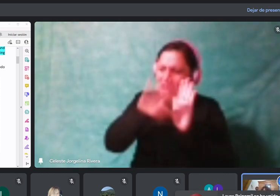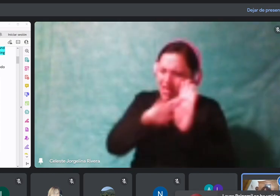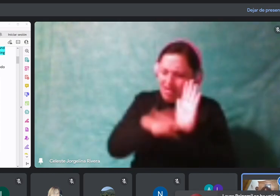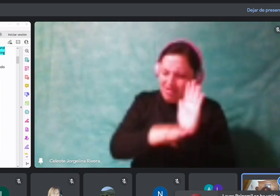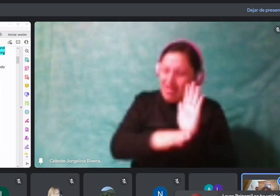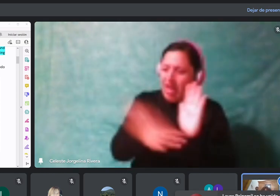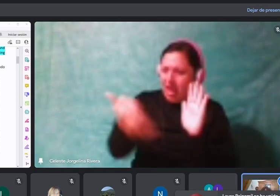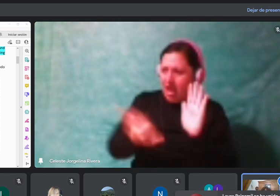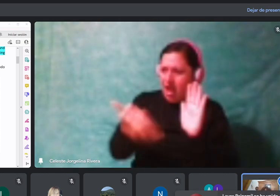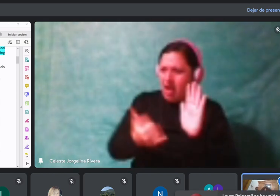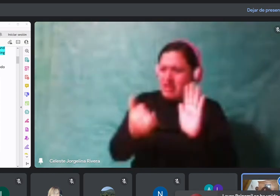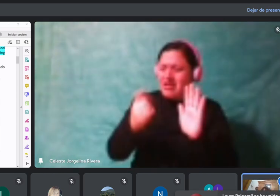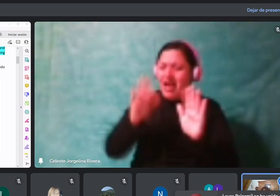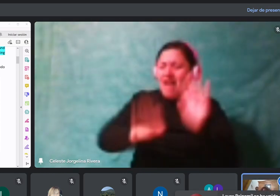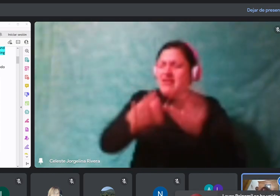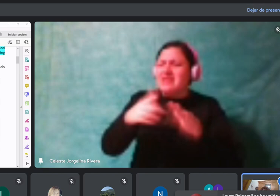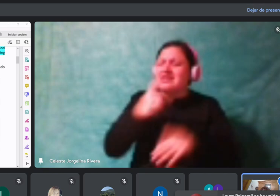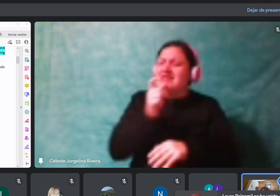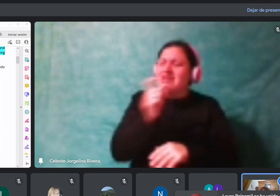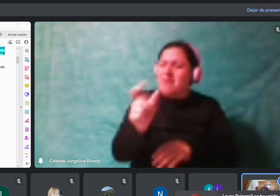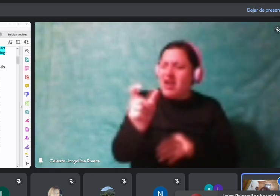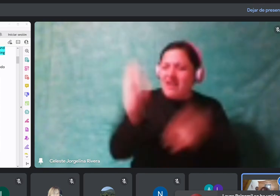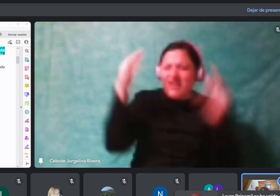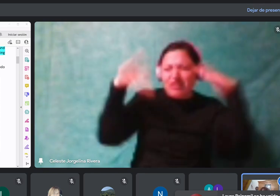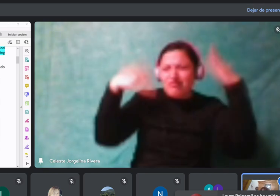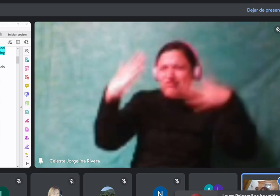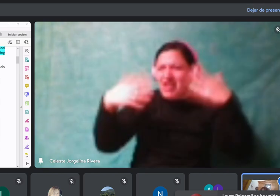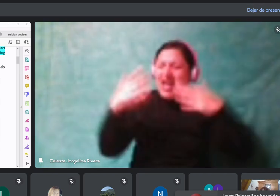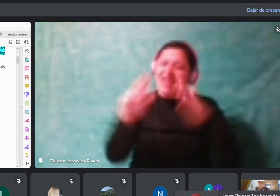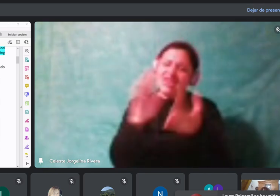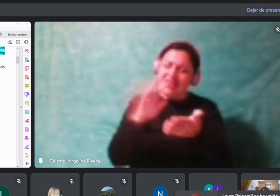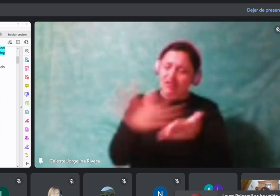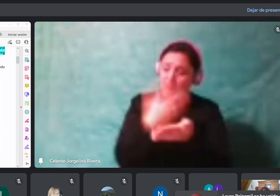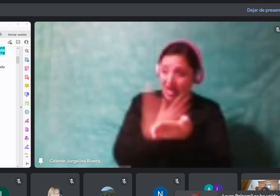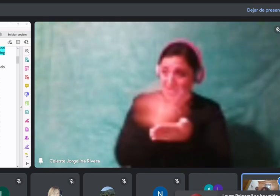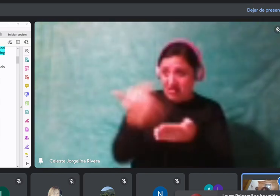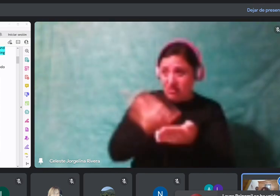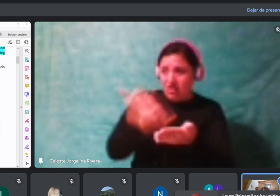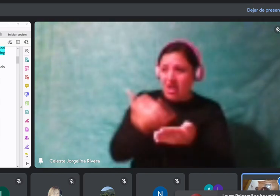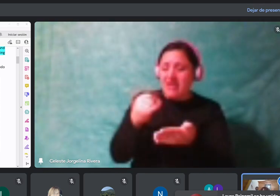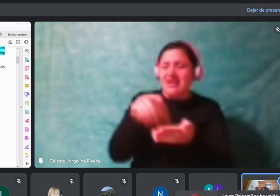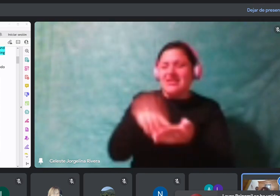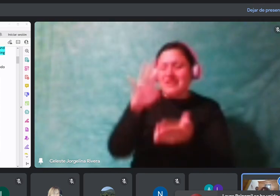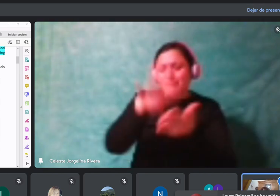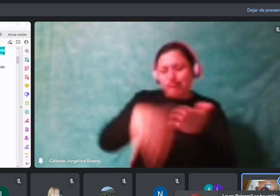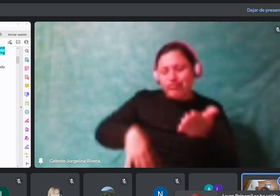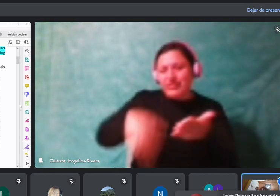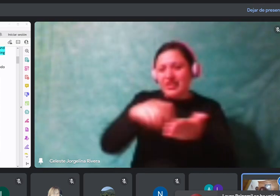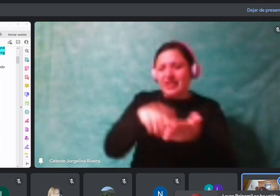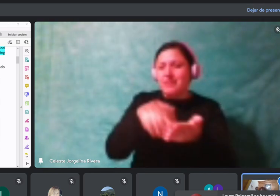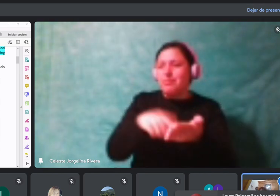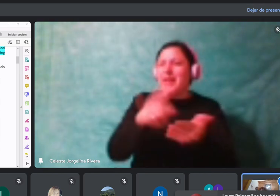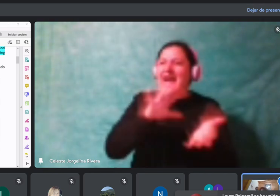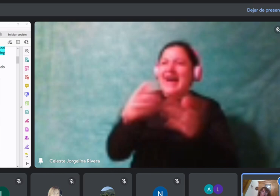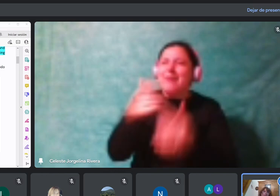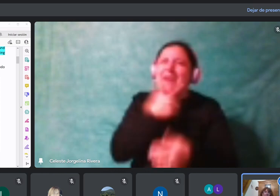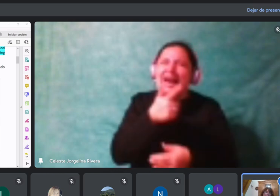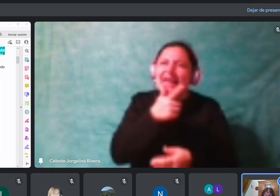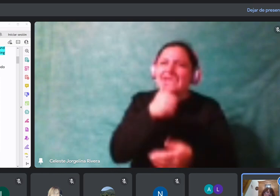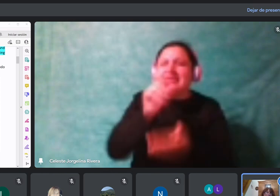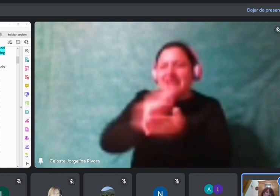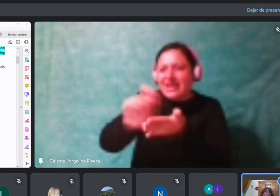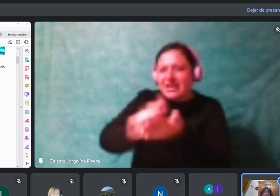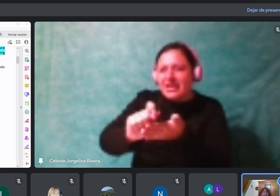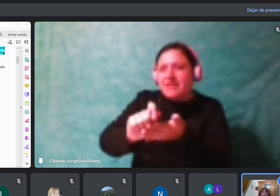confusas, que está en el cuadernillo. Sí. Y hay una lista de palabras que se escriben parecidos. Tienen una letra más, una letra